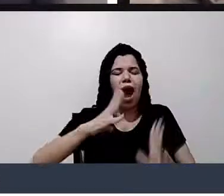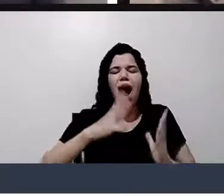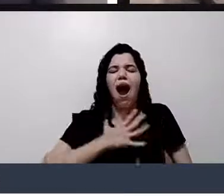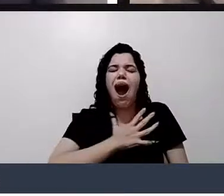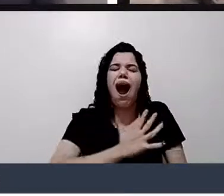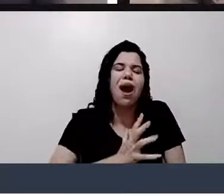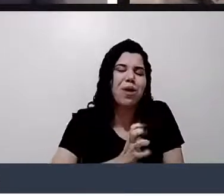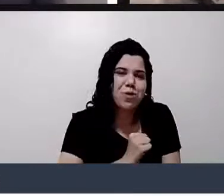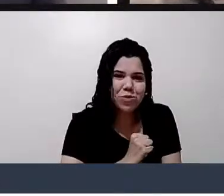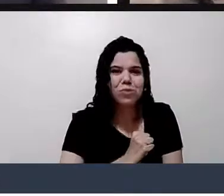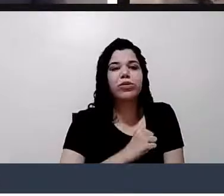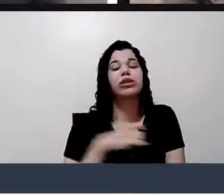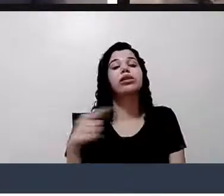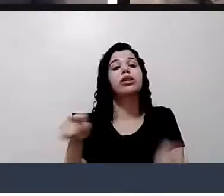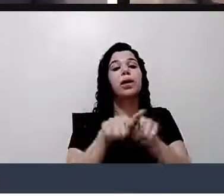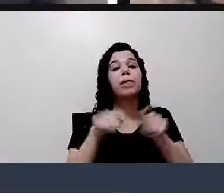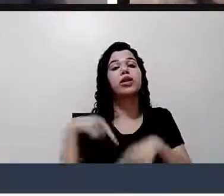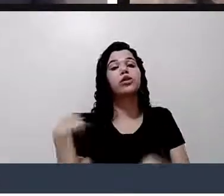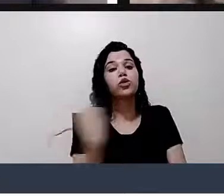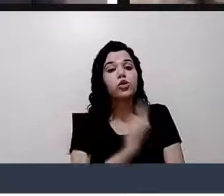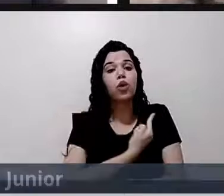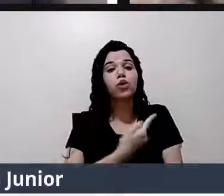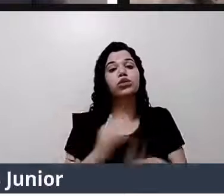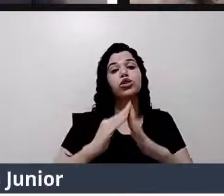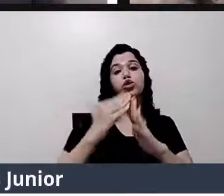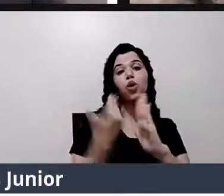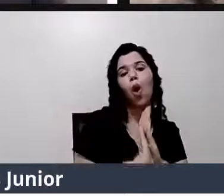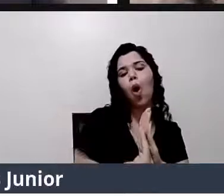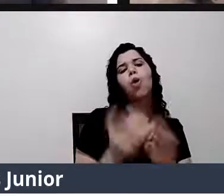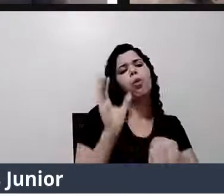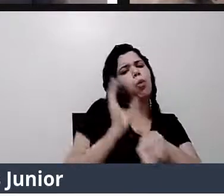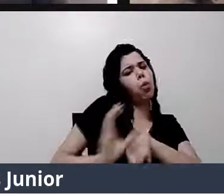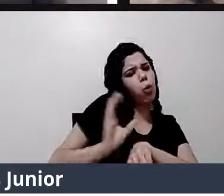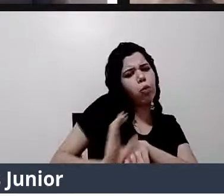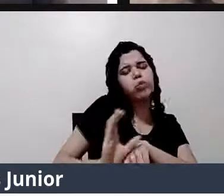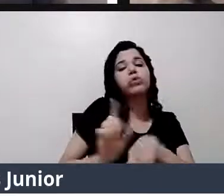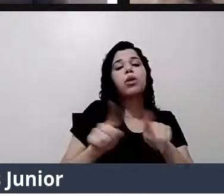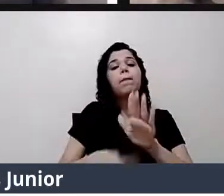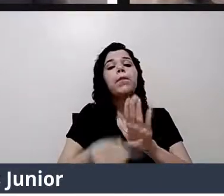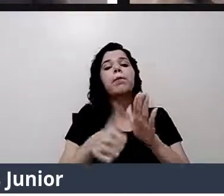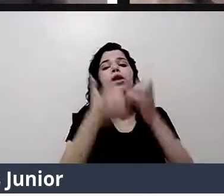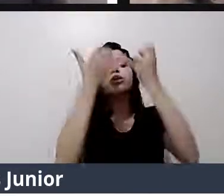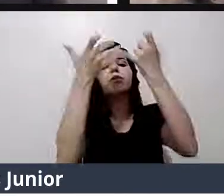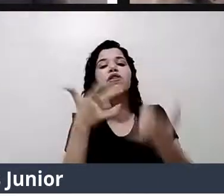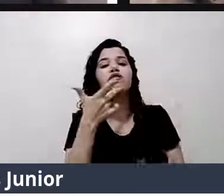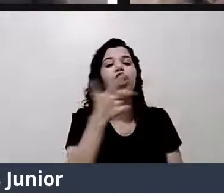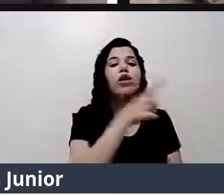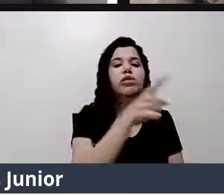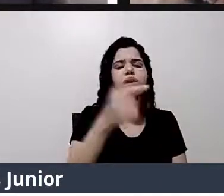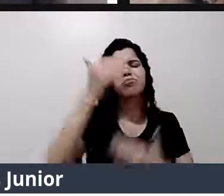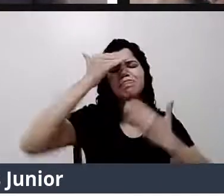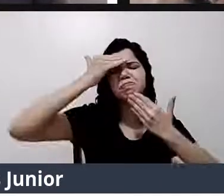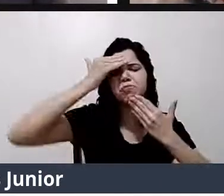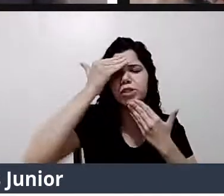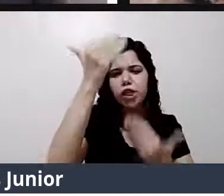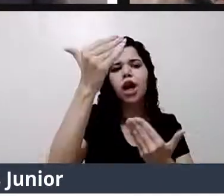lá a nossa academia. Bom, a primeira coisa que eu queria dizer, além da gratidão, poder participar pela